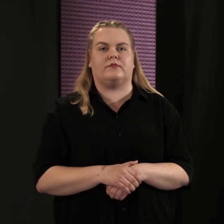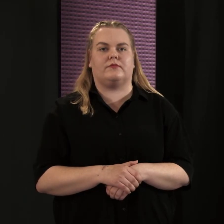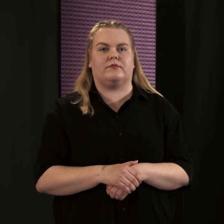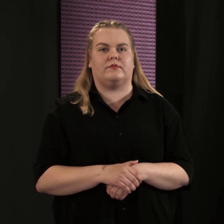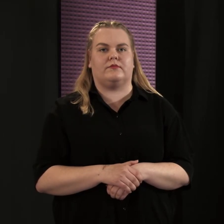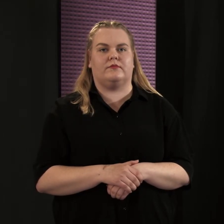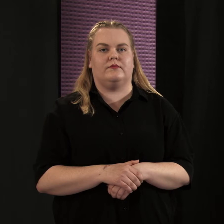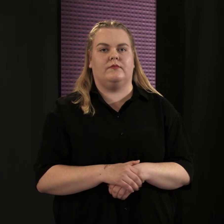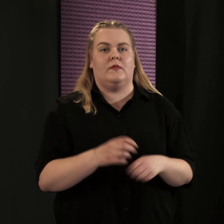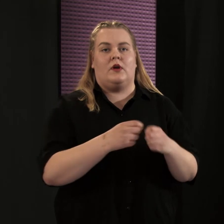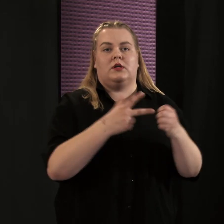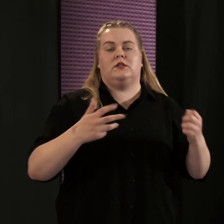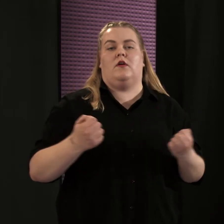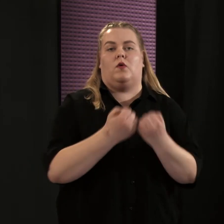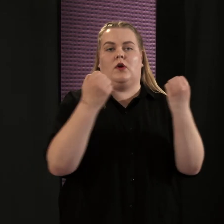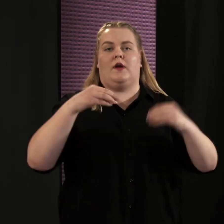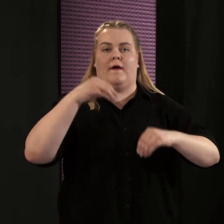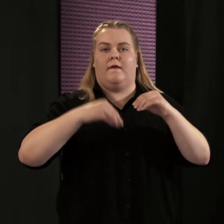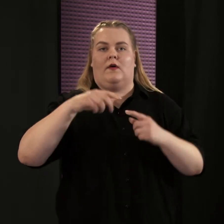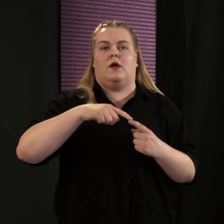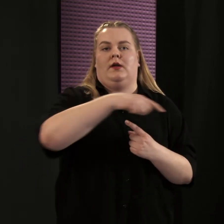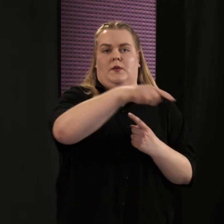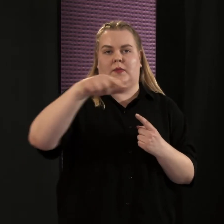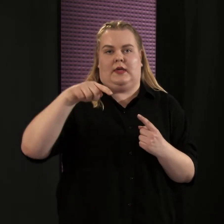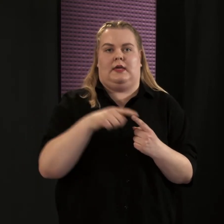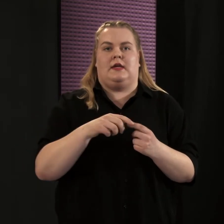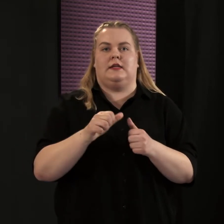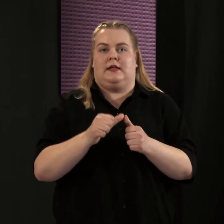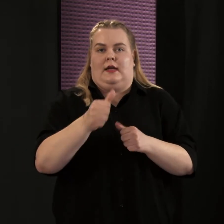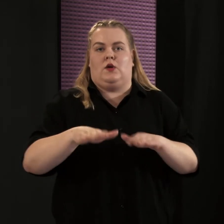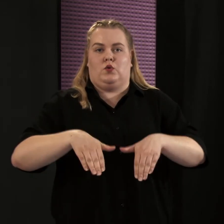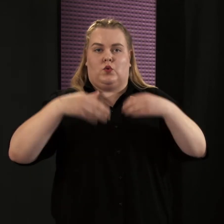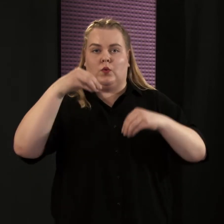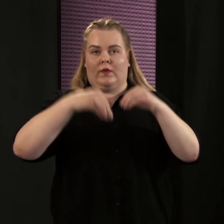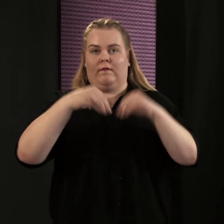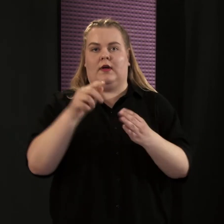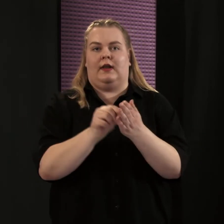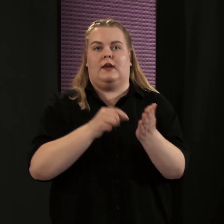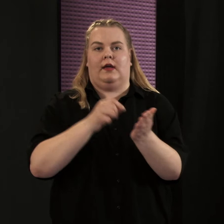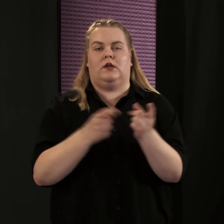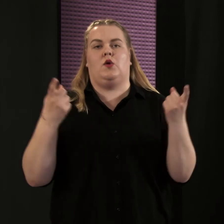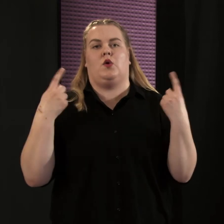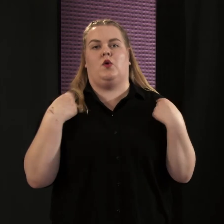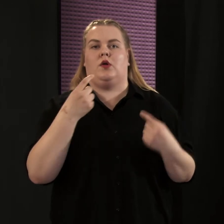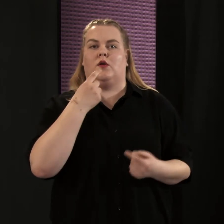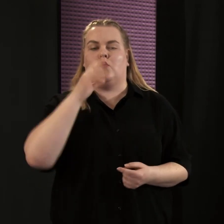Savo-Karjalan vaalipiirissä eduskuntavaalien äänestys noudatteli koko Suomen tulosta.